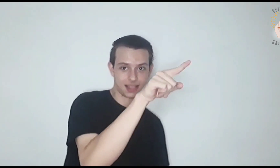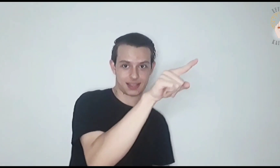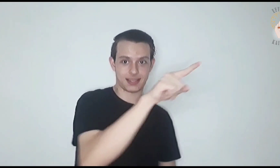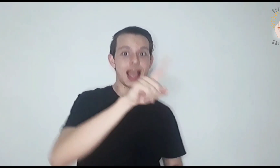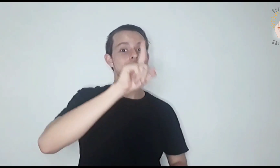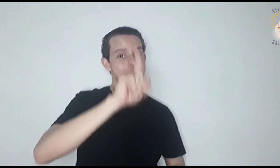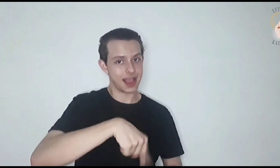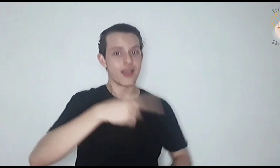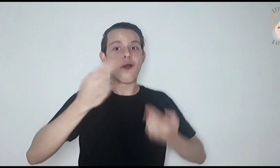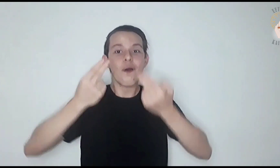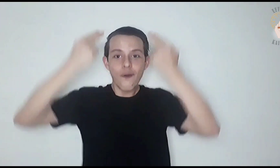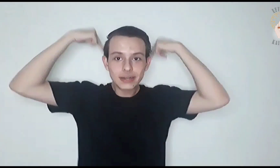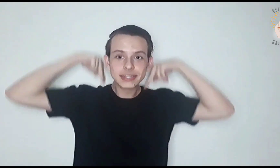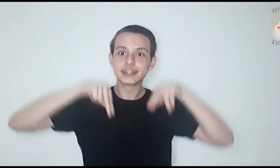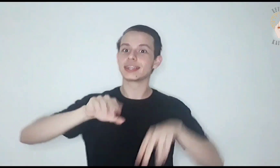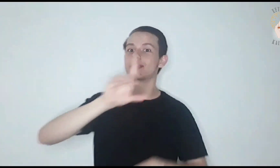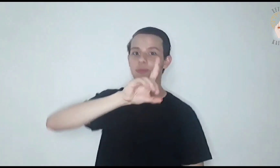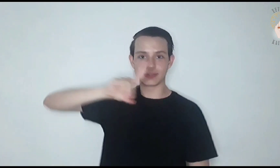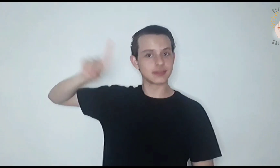Eis o Cordeiro de Deus.